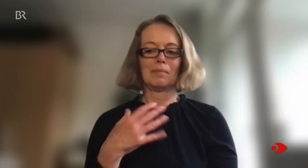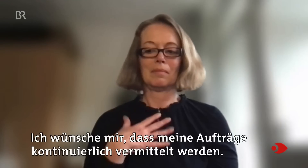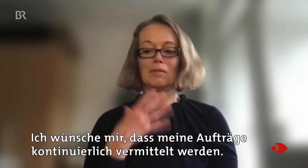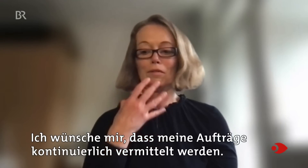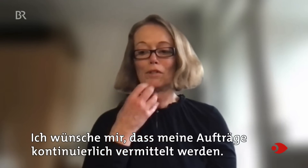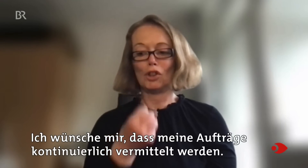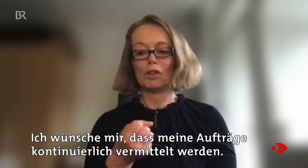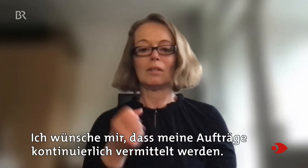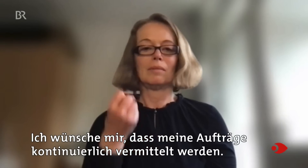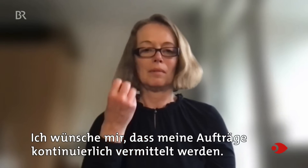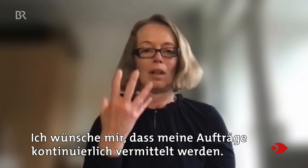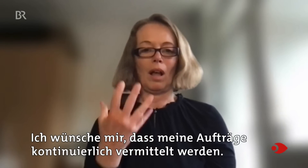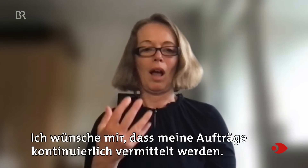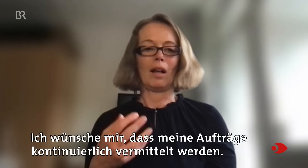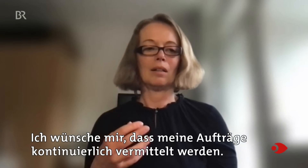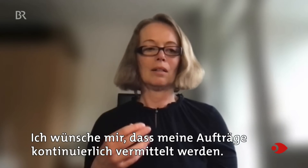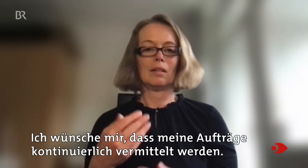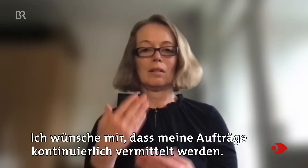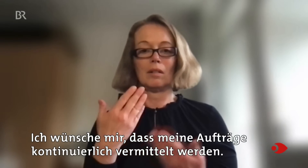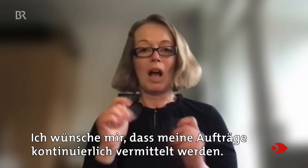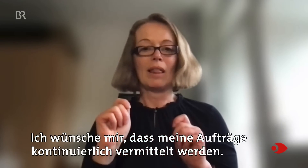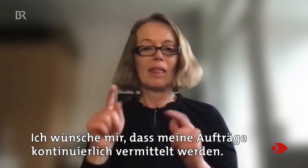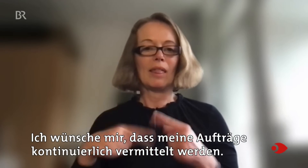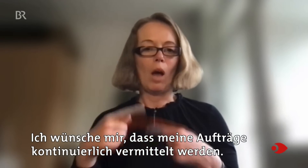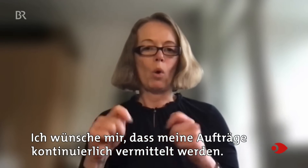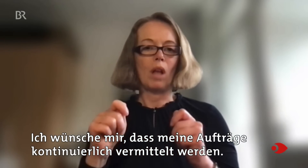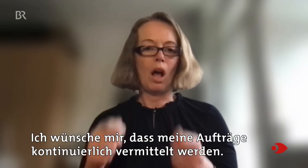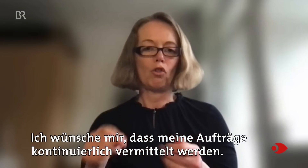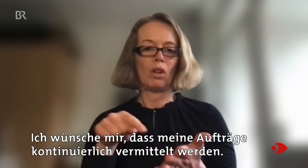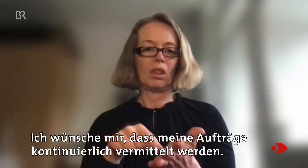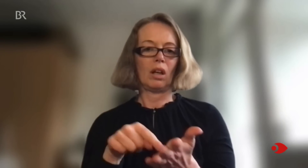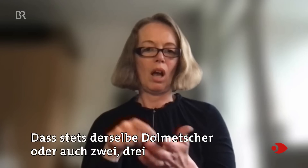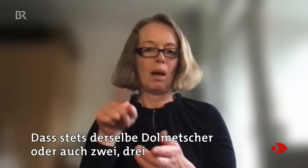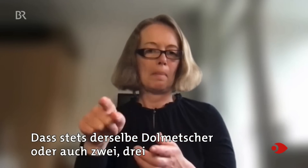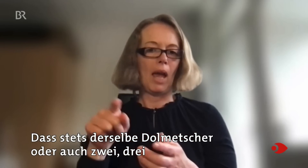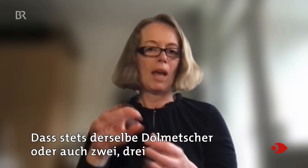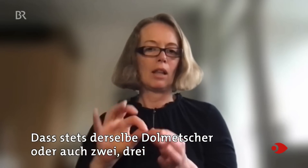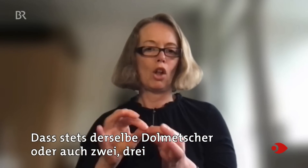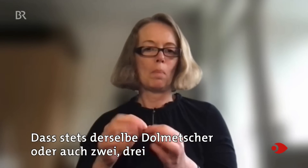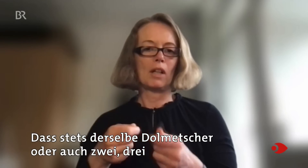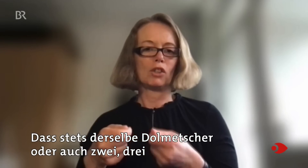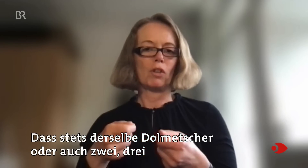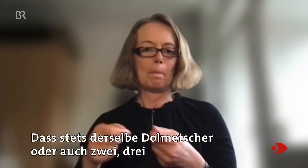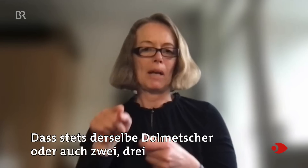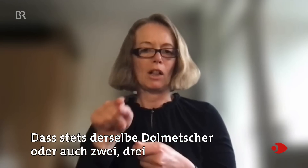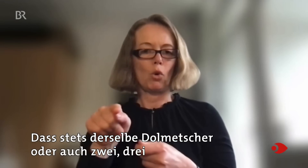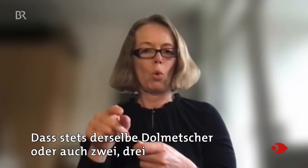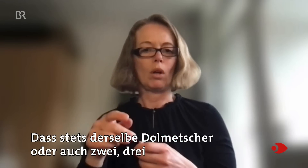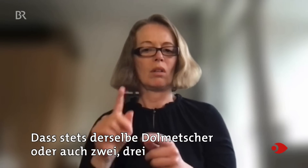Ich wünsche mir, dass meine Aufträge kontinuierlich vermittelt werden. Dass stets derselbe Dolmetscher